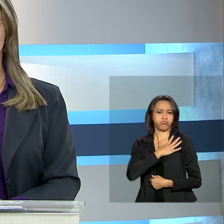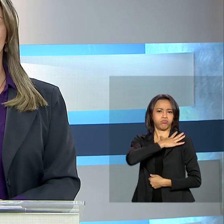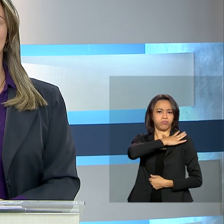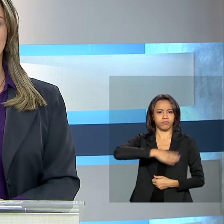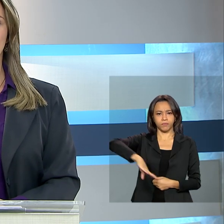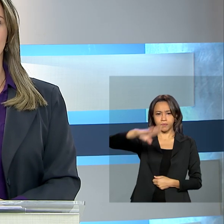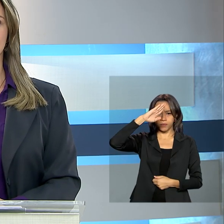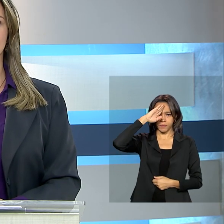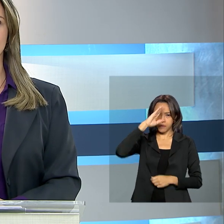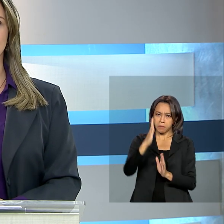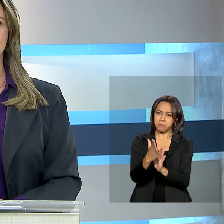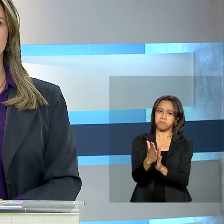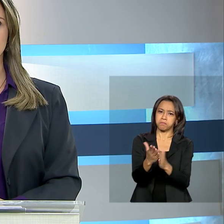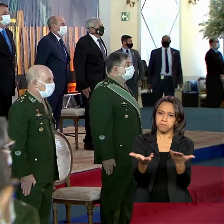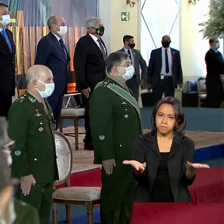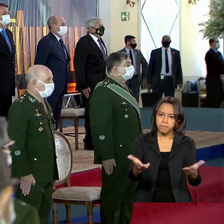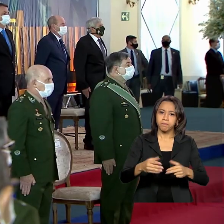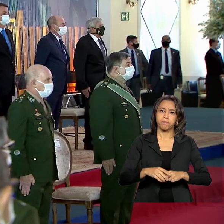reconhecimento aos militares.